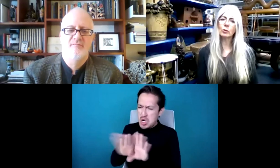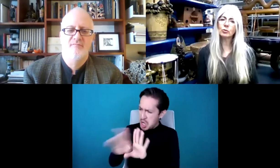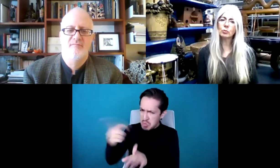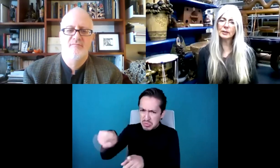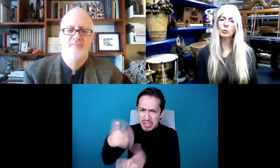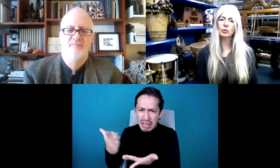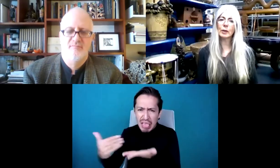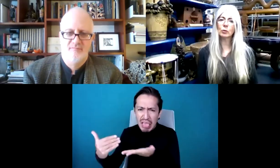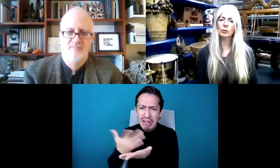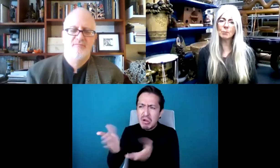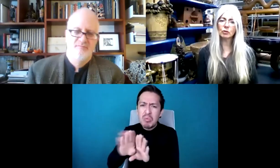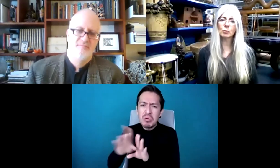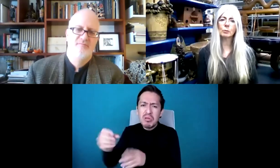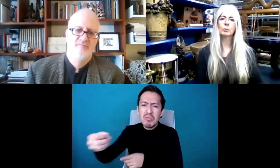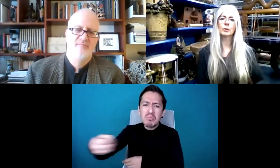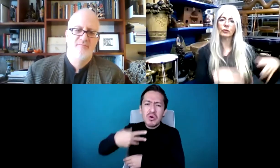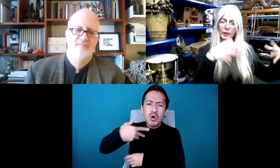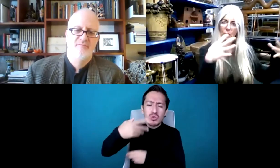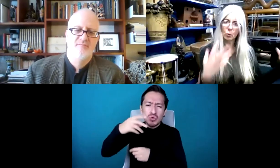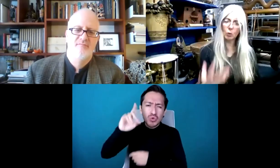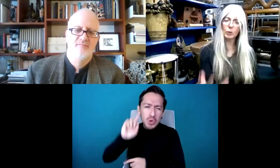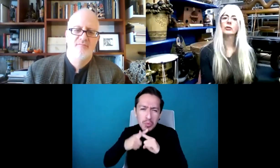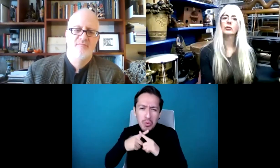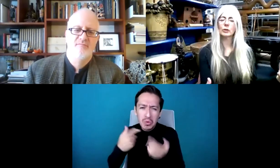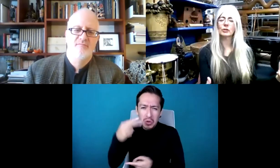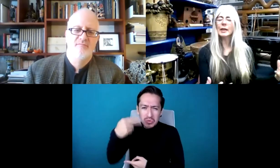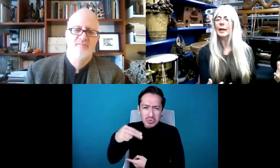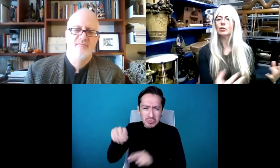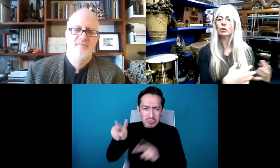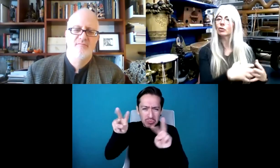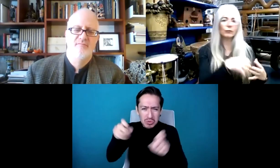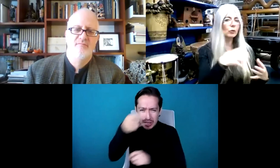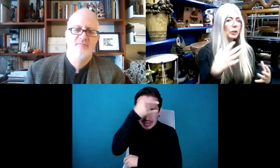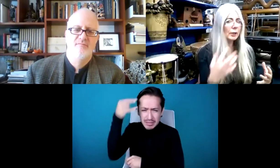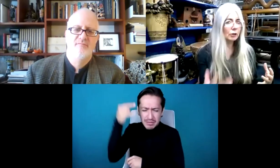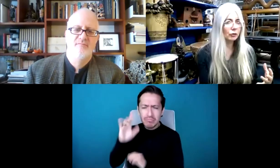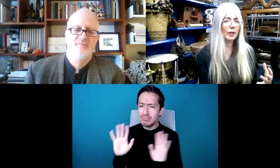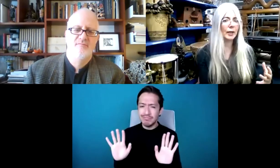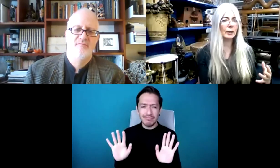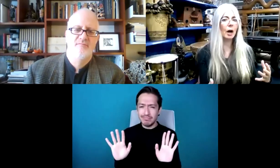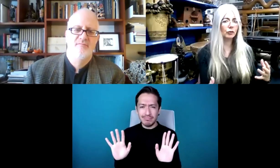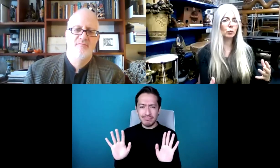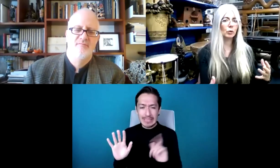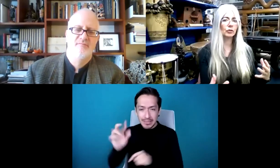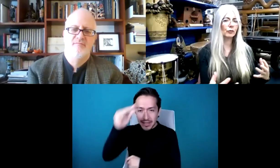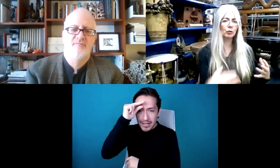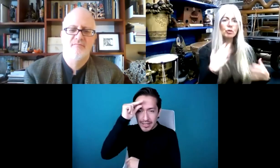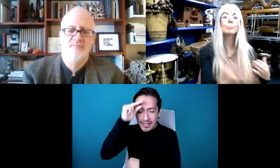llamarnos sordomudos? Creo que era más inteligente e importante